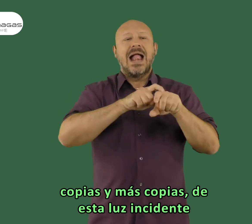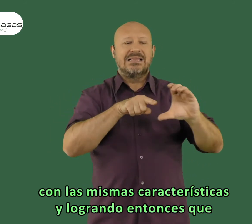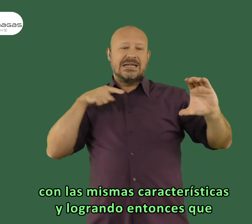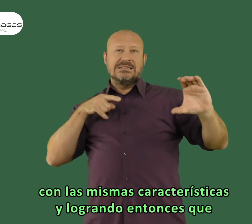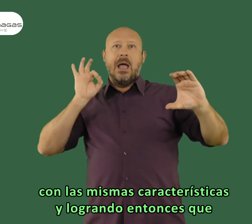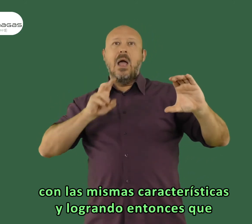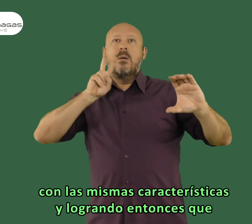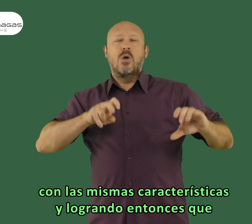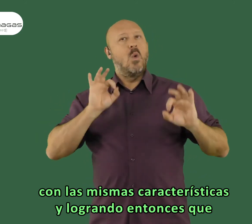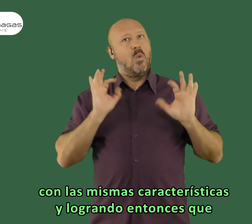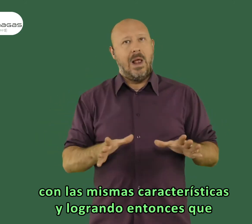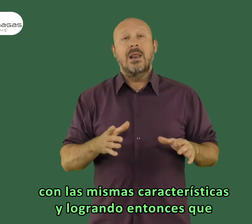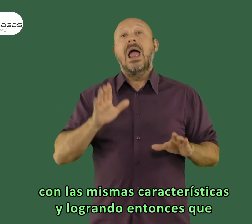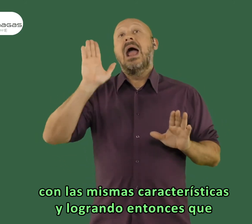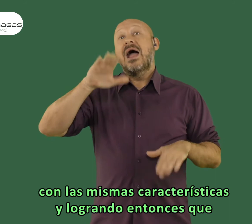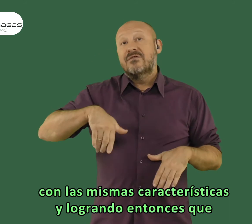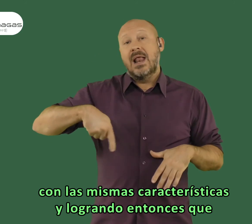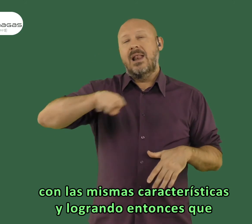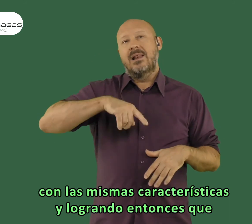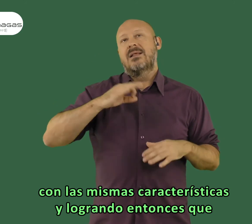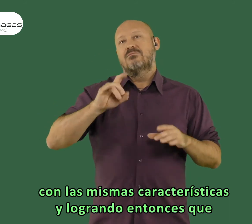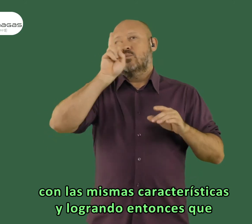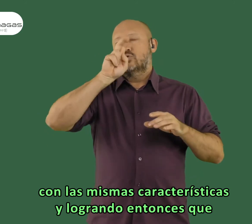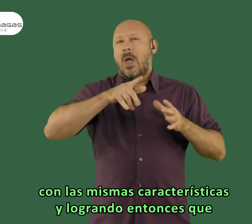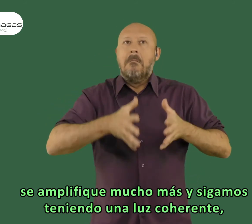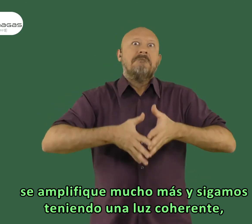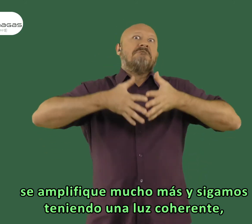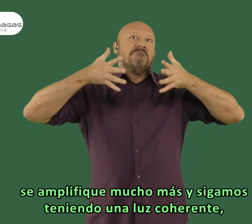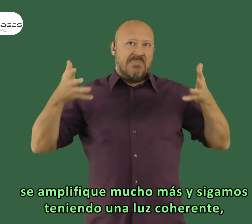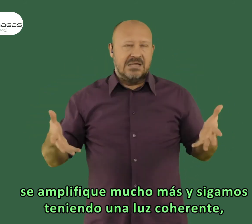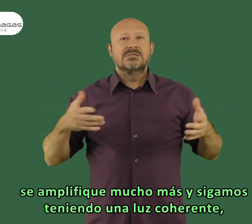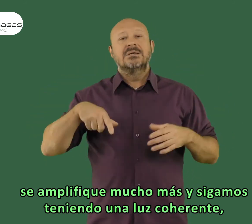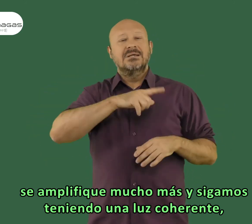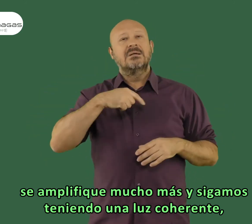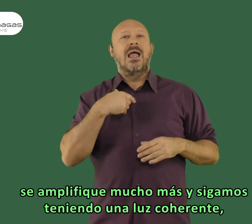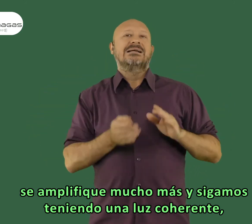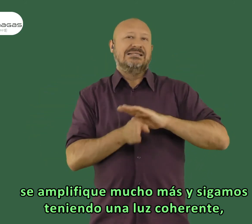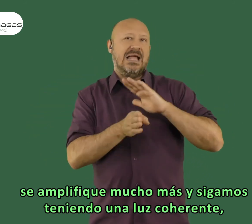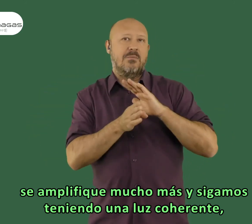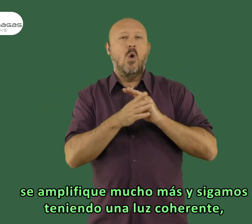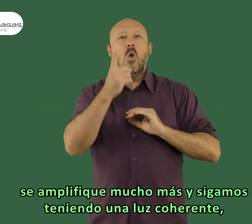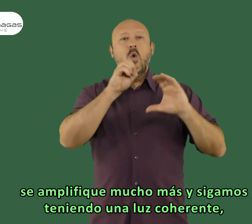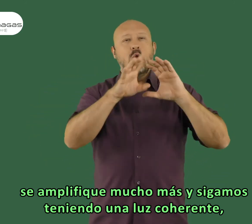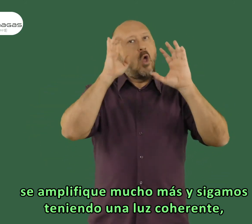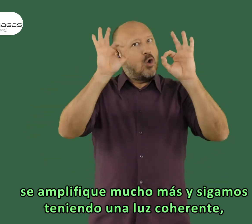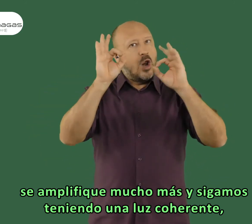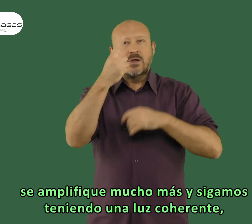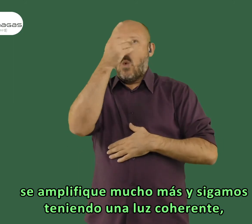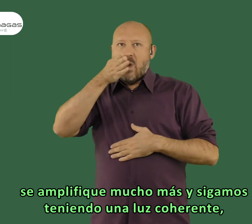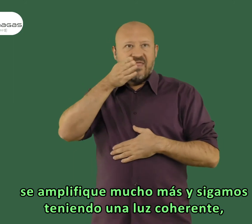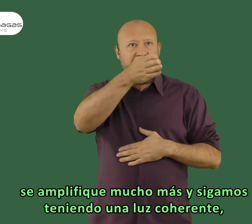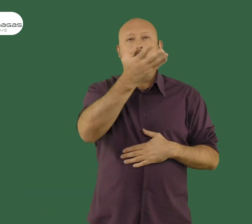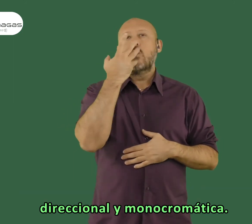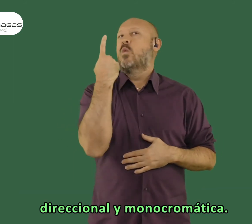luz incidente con las mismas características. y logrando entonces que se amplifique mucho más y sigamos teniendo una